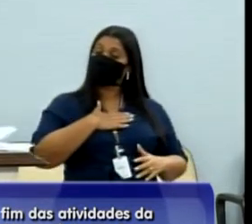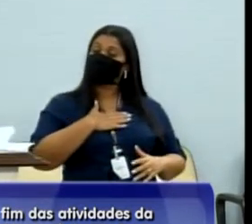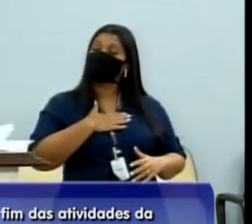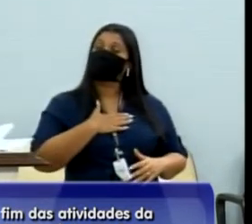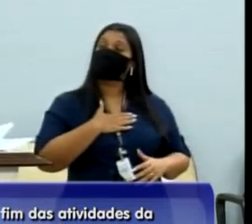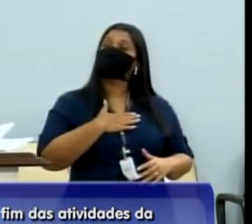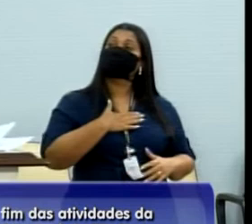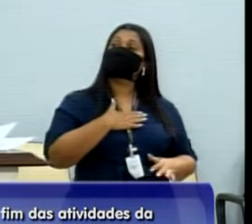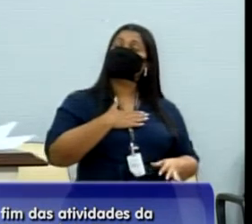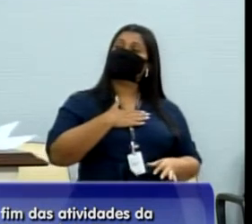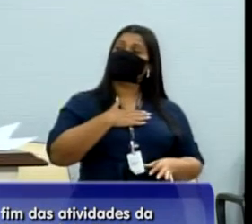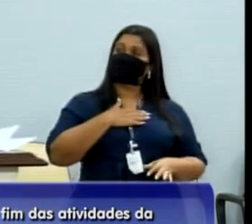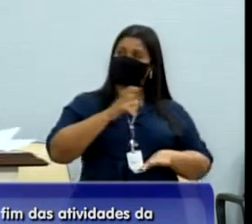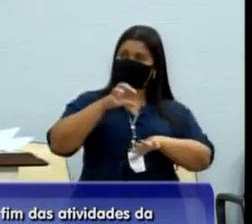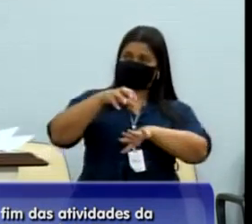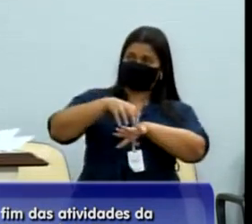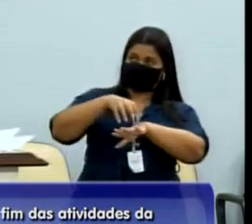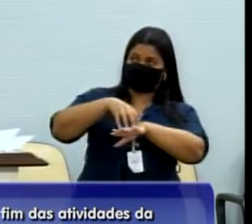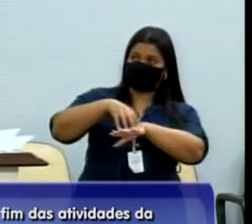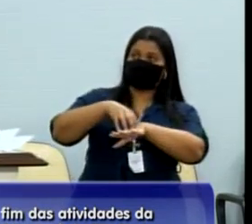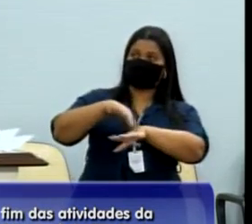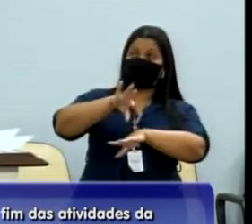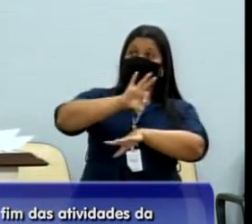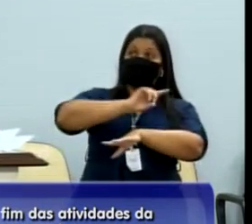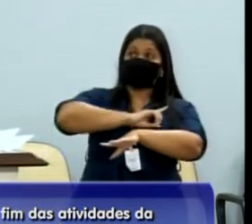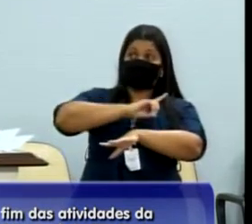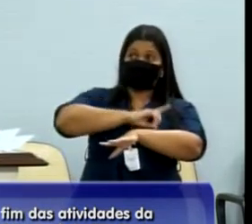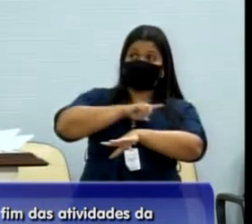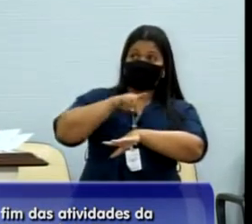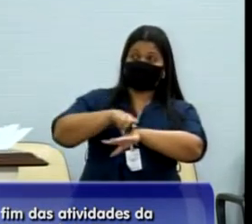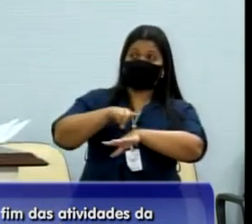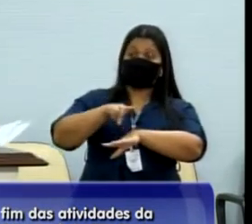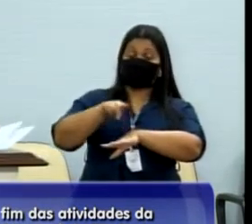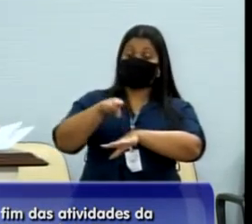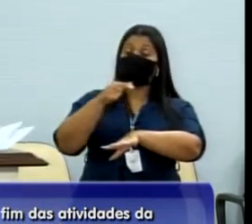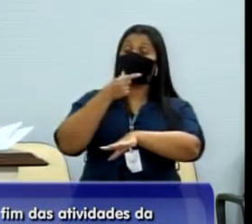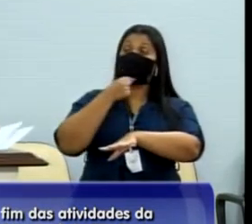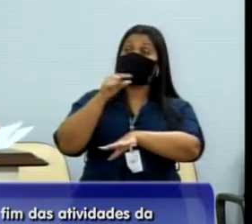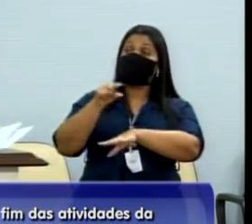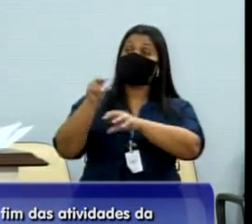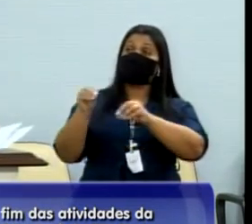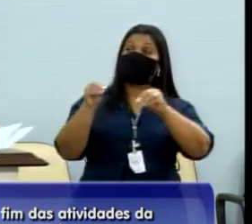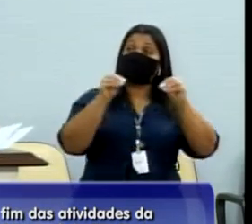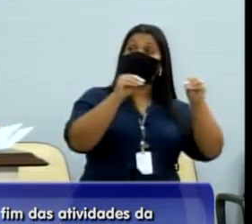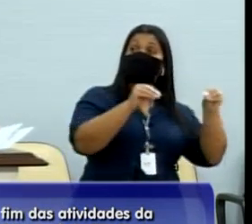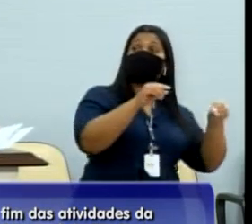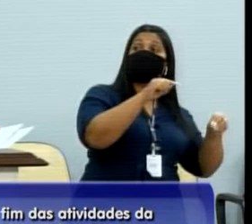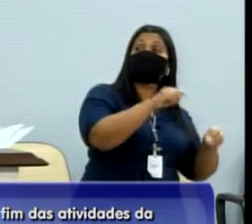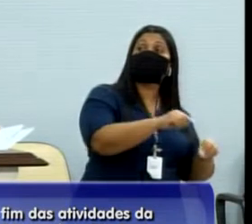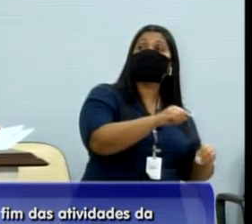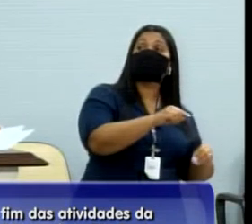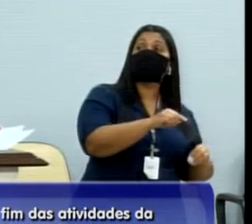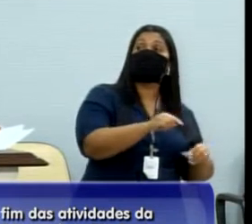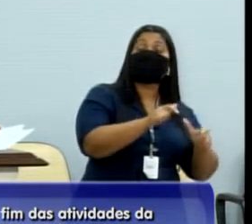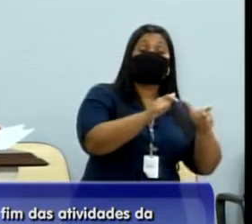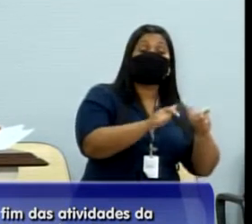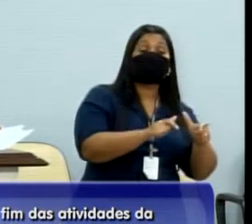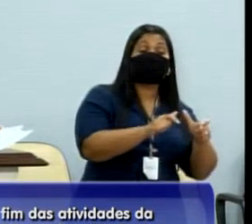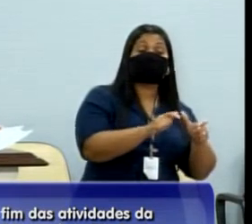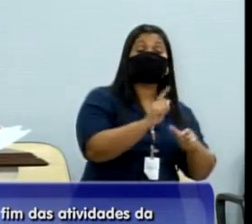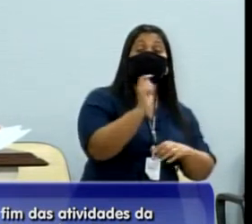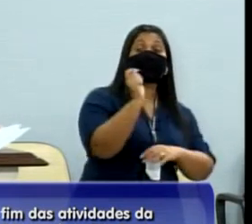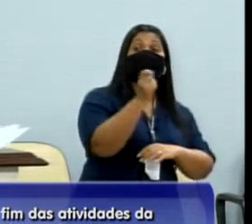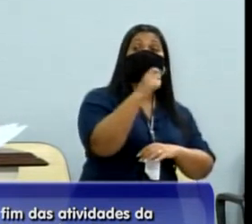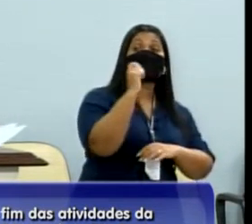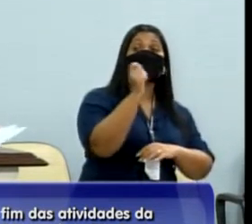Delegacia do Serviço Militar de São José do Rio Preto, que está sendo transferido para a Cavalaria Mecanizada de Santiago, no Rio Grande do